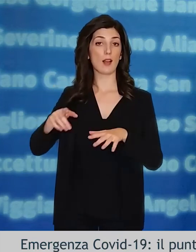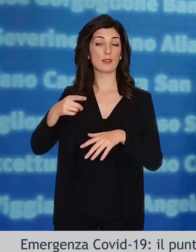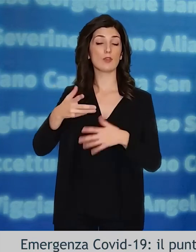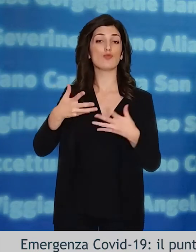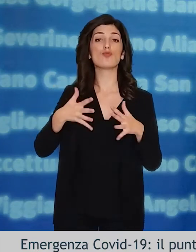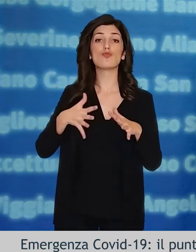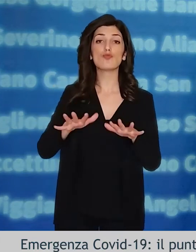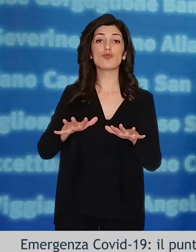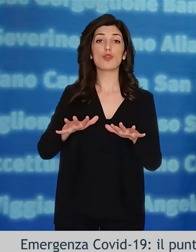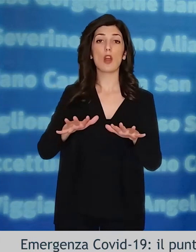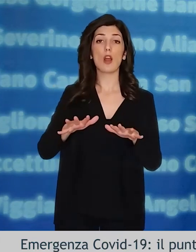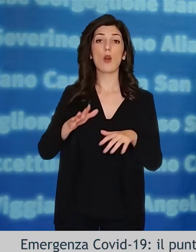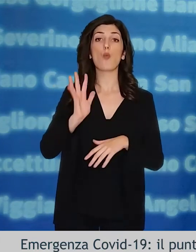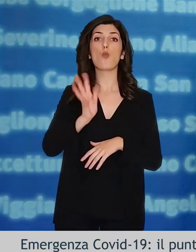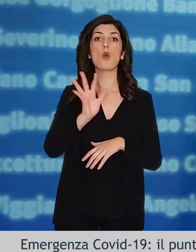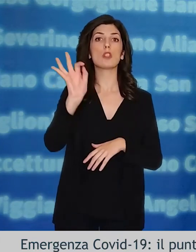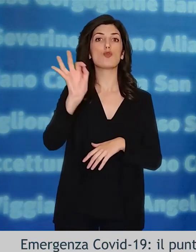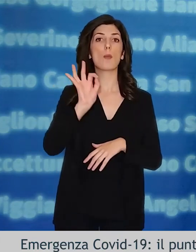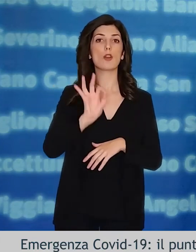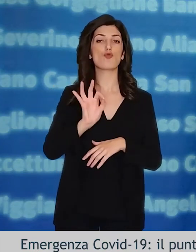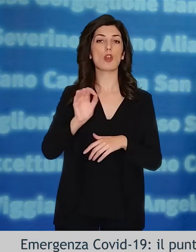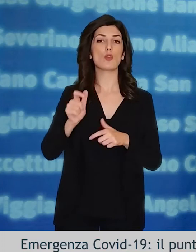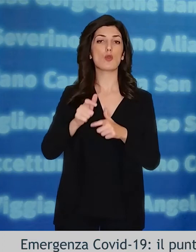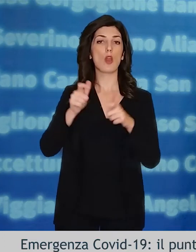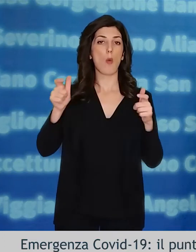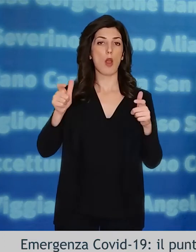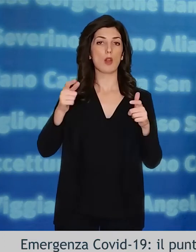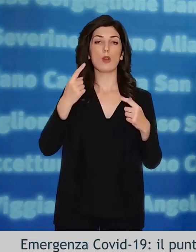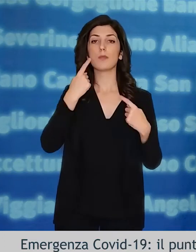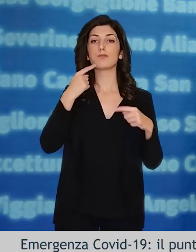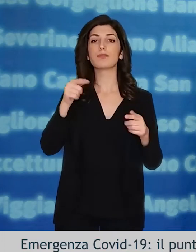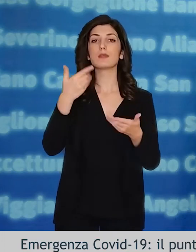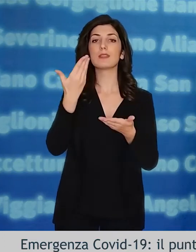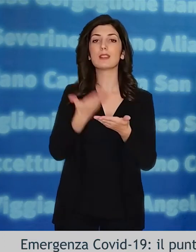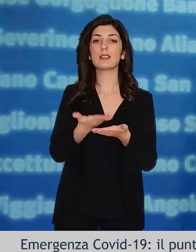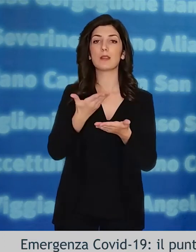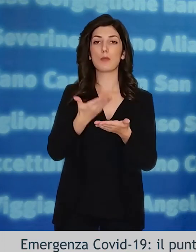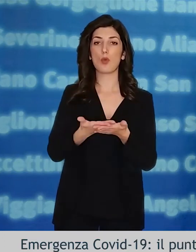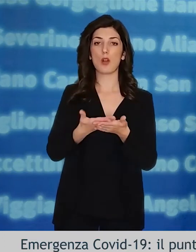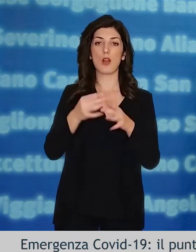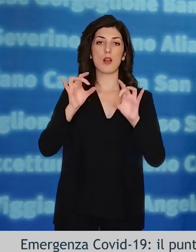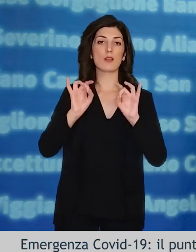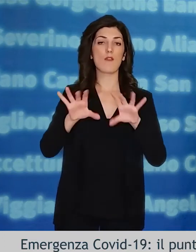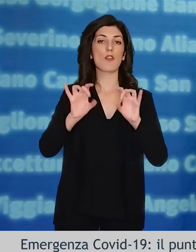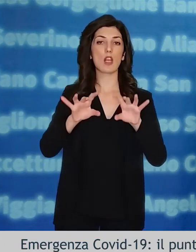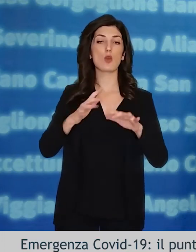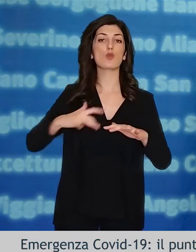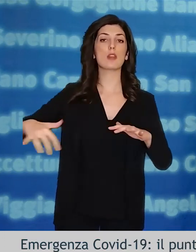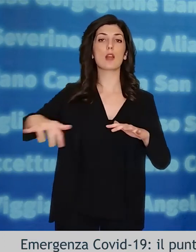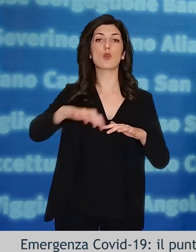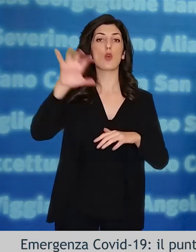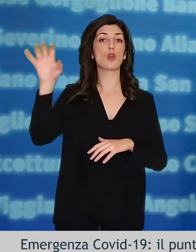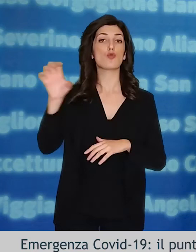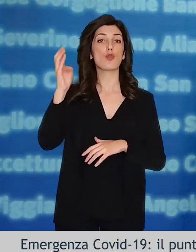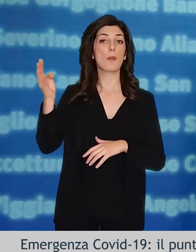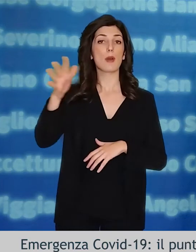odierna, questo si attesta intorno al 15%, a testimonianza comunque di una circolazione